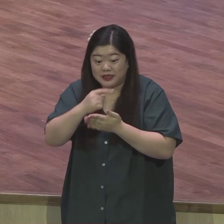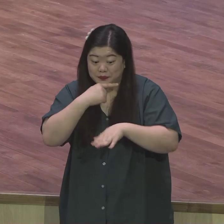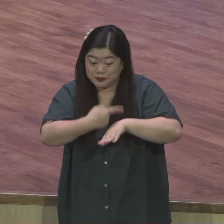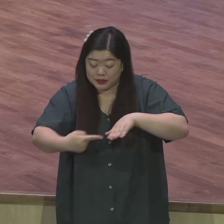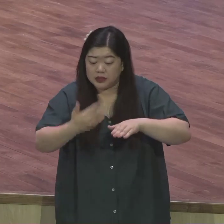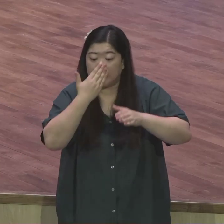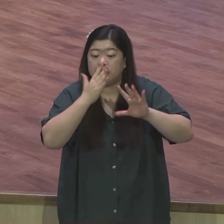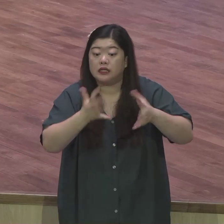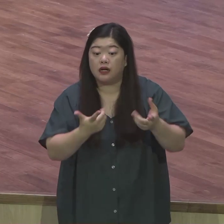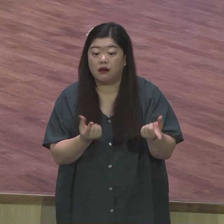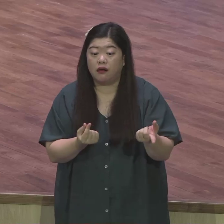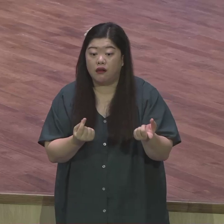영광입니까